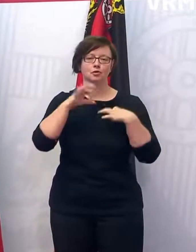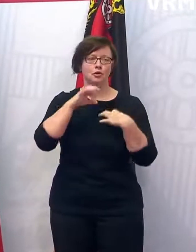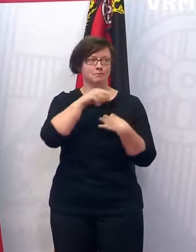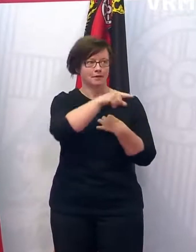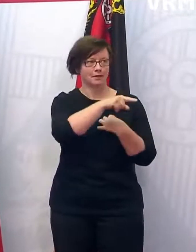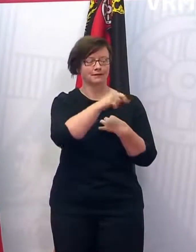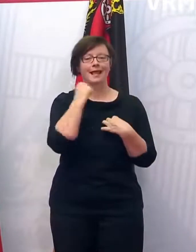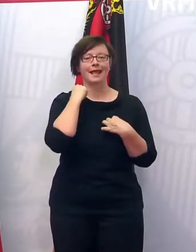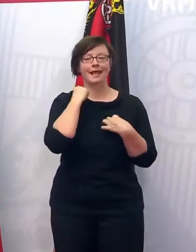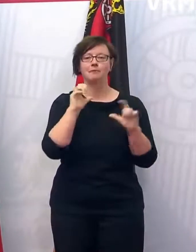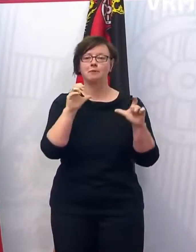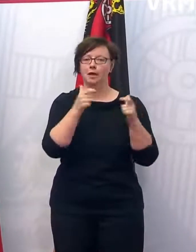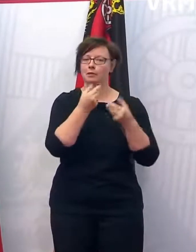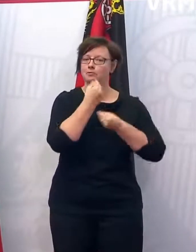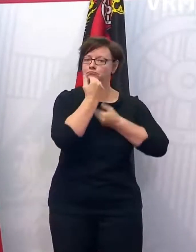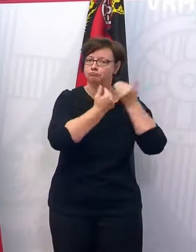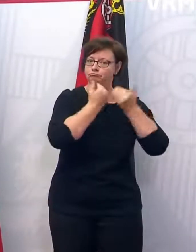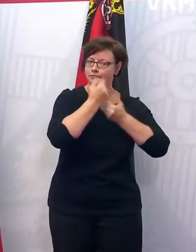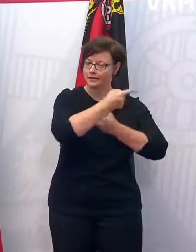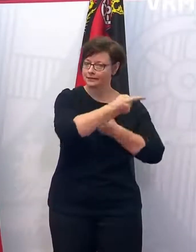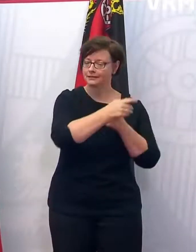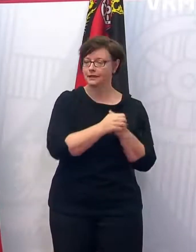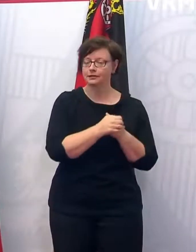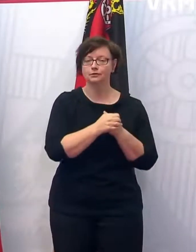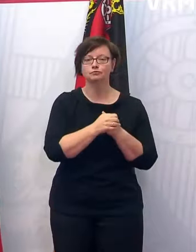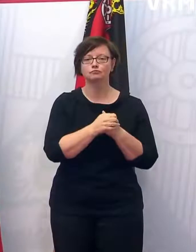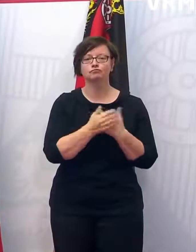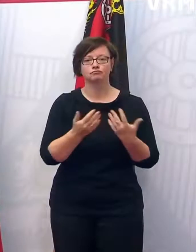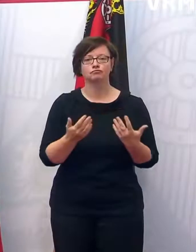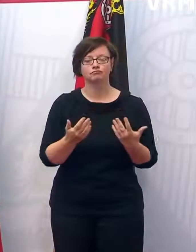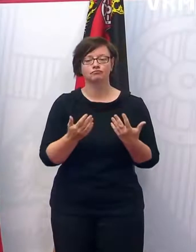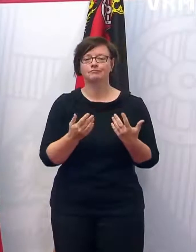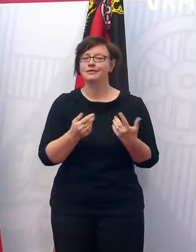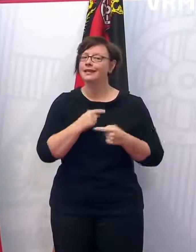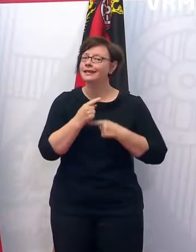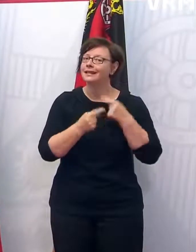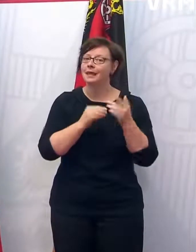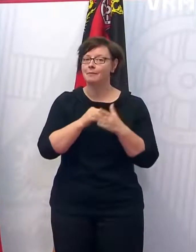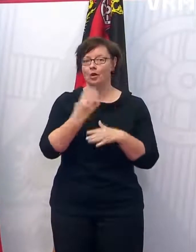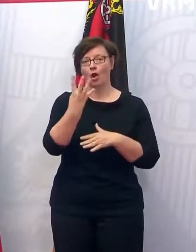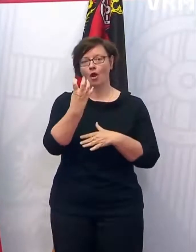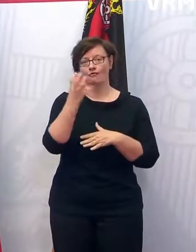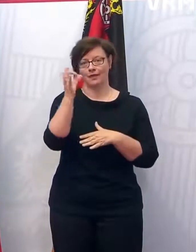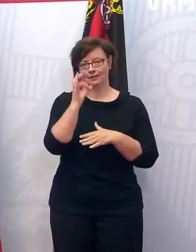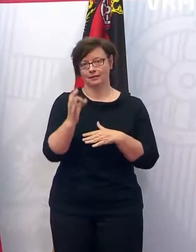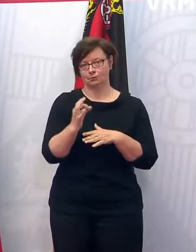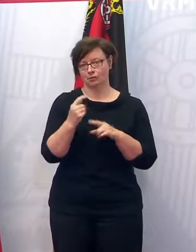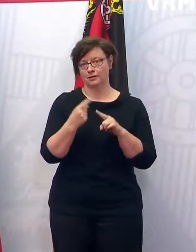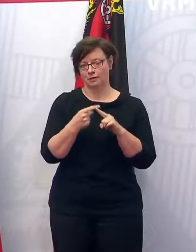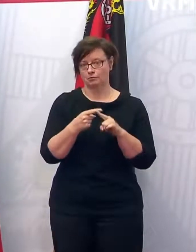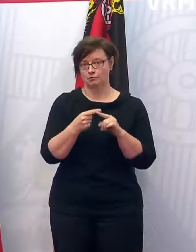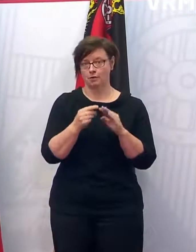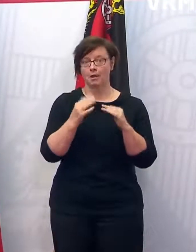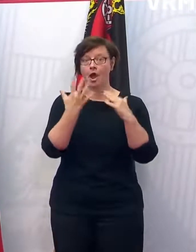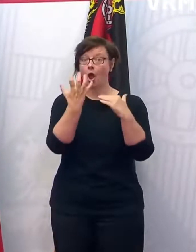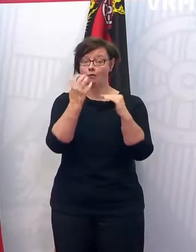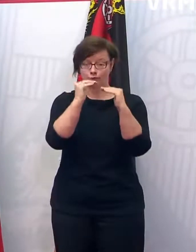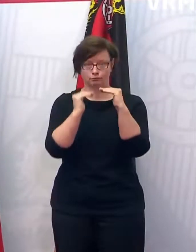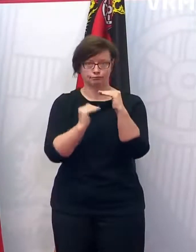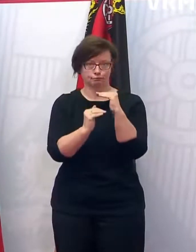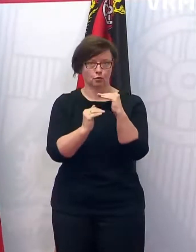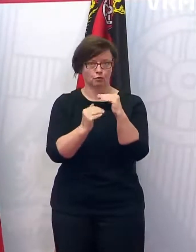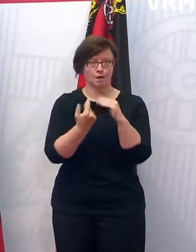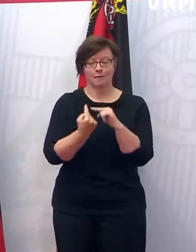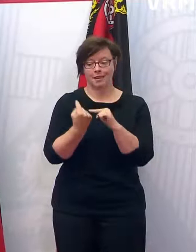gerade im Kabinett noch mal berichtet, dass wir immer noch 40 % bei den Zahlen sind unter der Vorwoche.